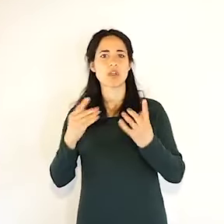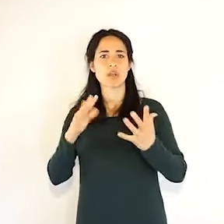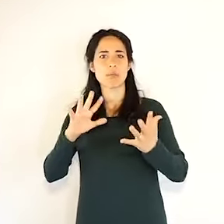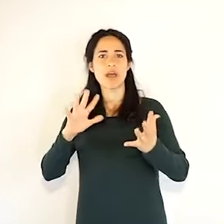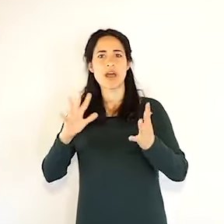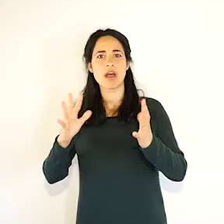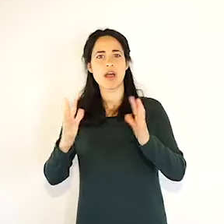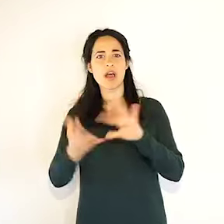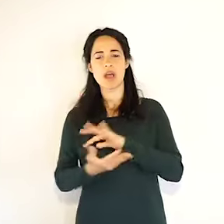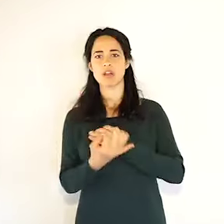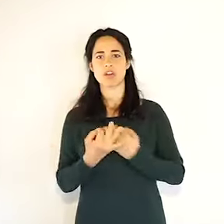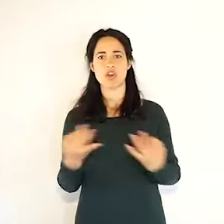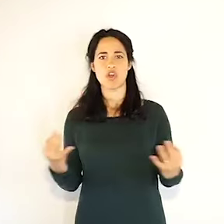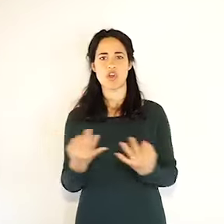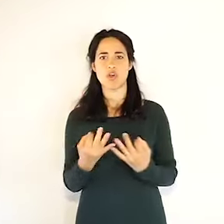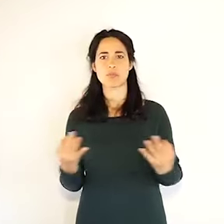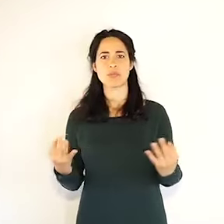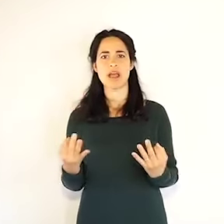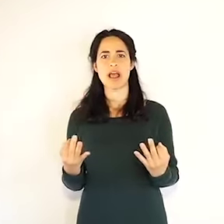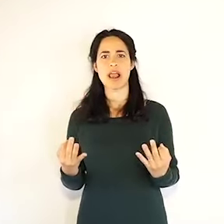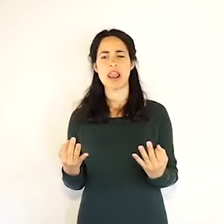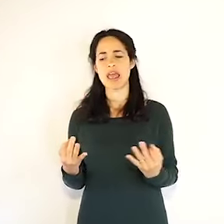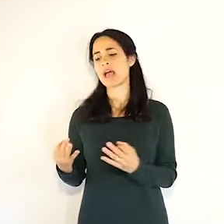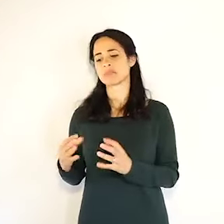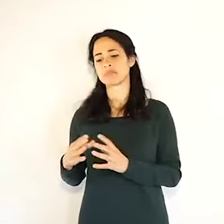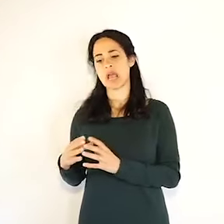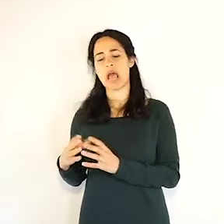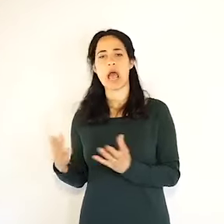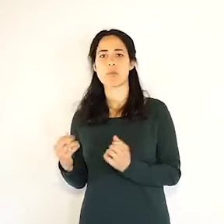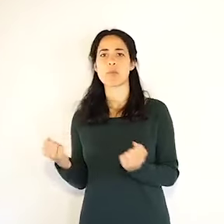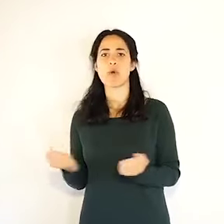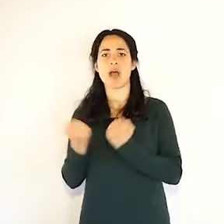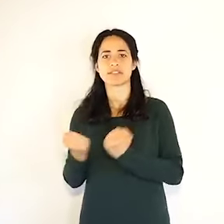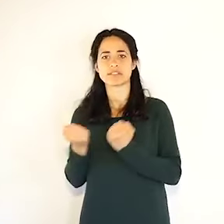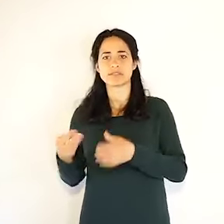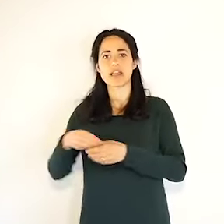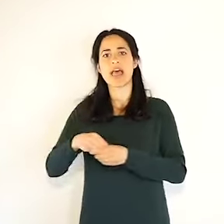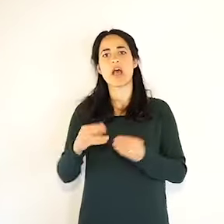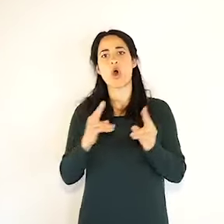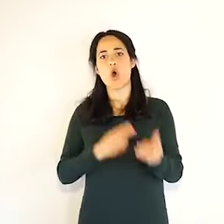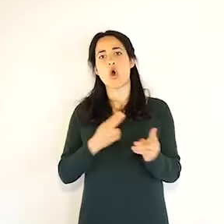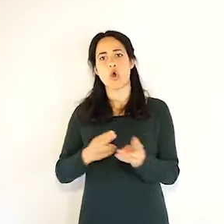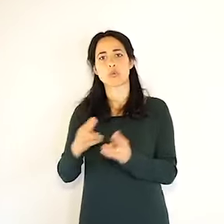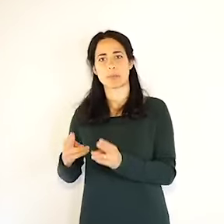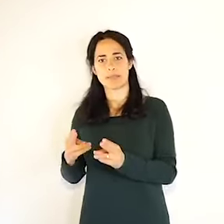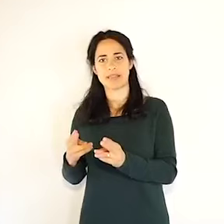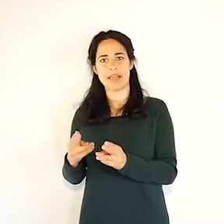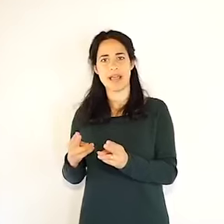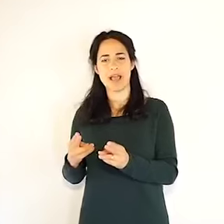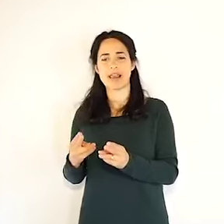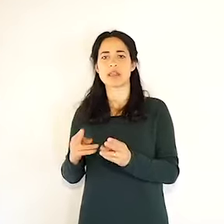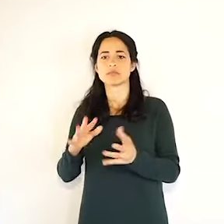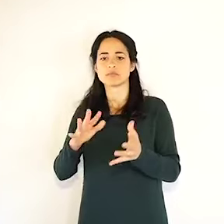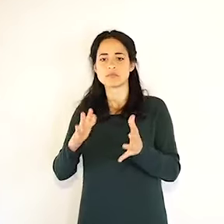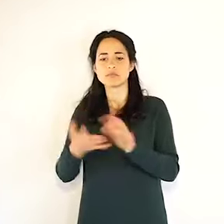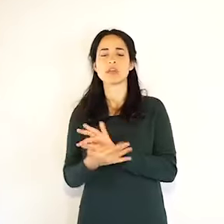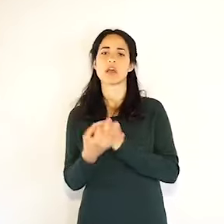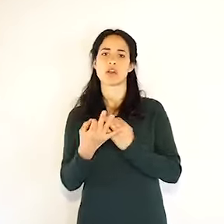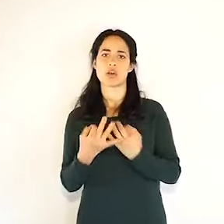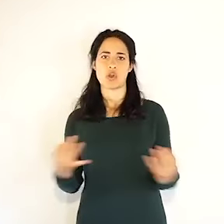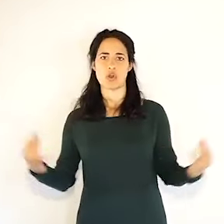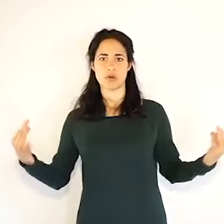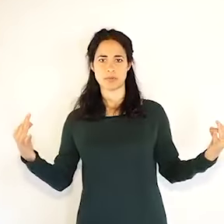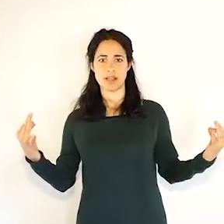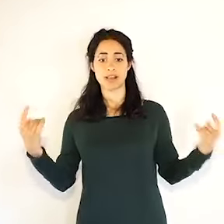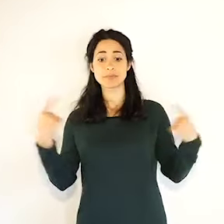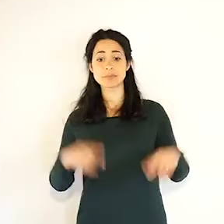riguarda le attività che negli ospedali sono state messe in secondo piano purtroppo a causa